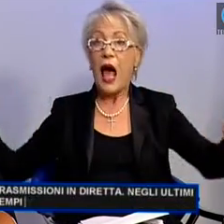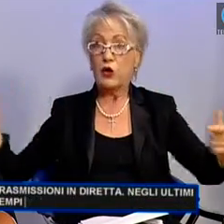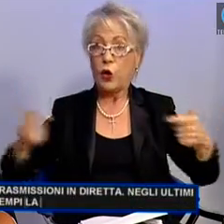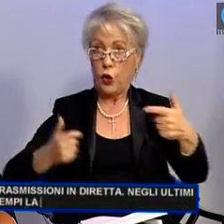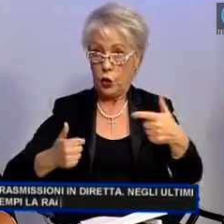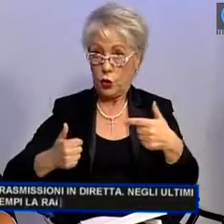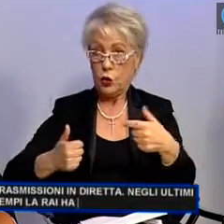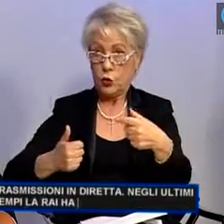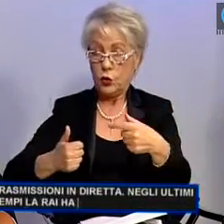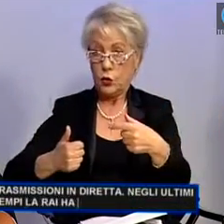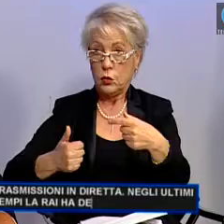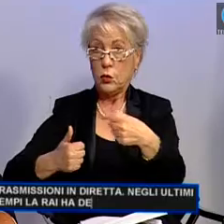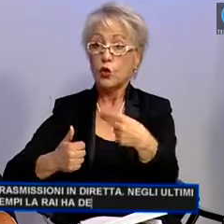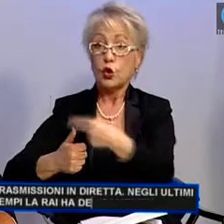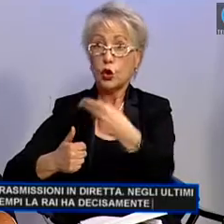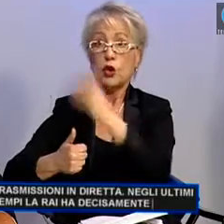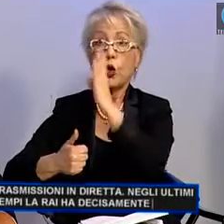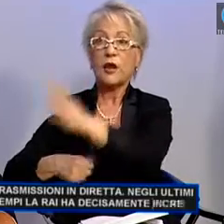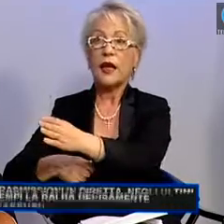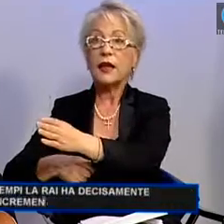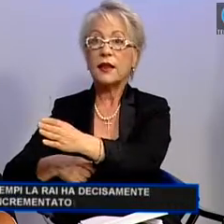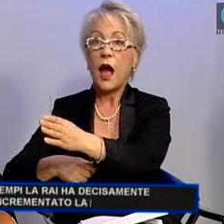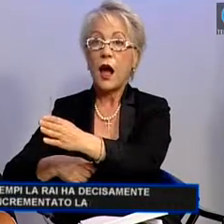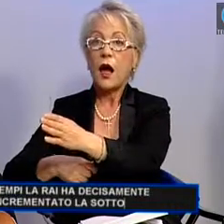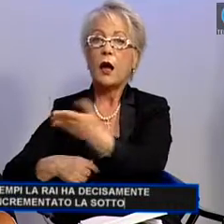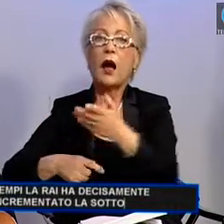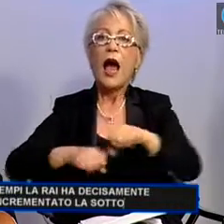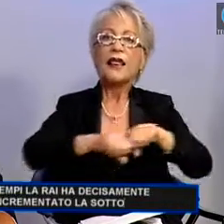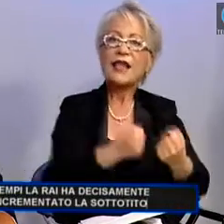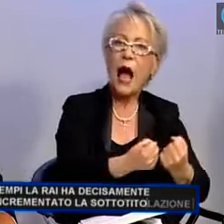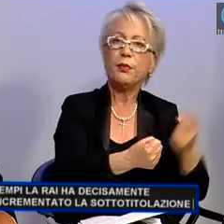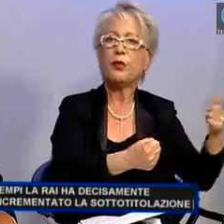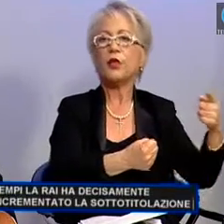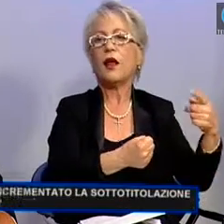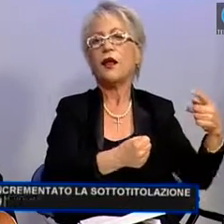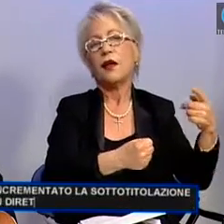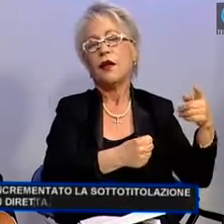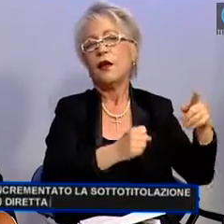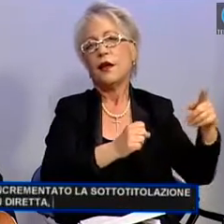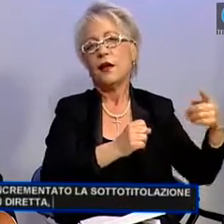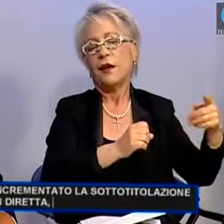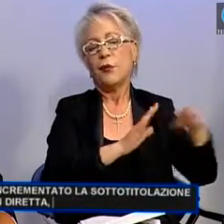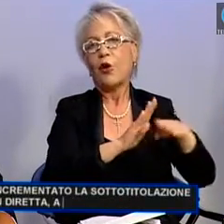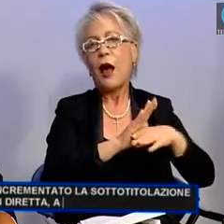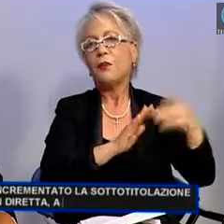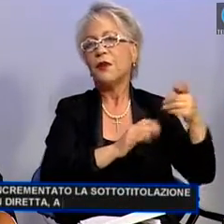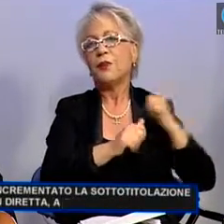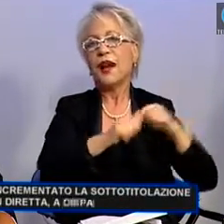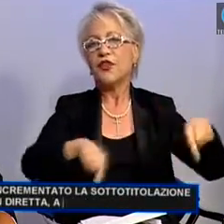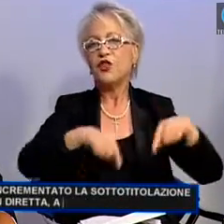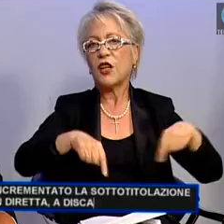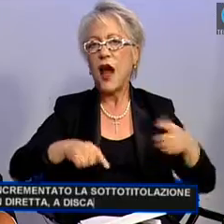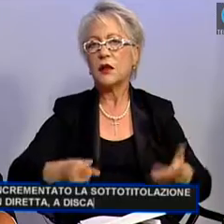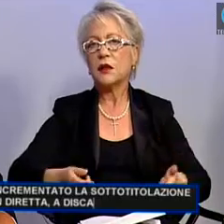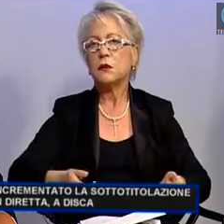RAI ha decisamente incrementato la sottotitolazione in diretta, a discapito di quella dei